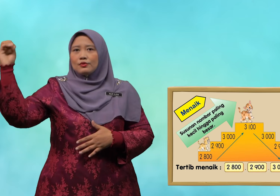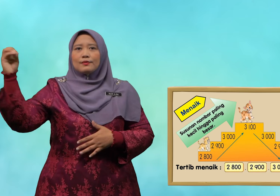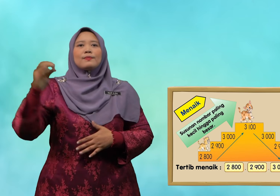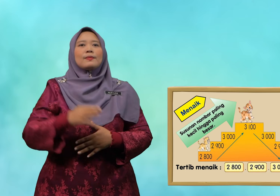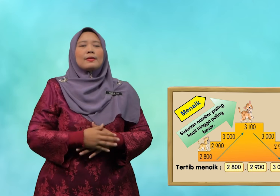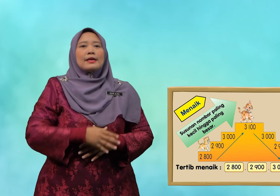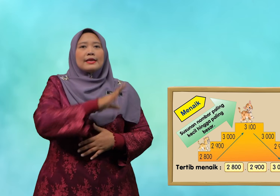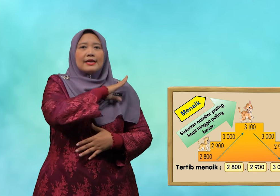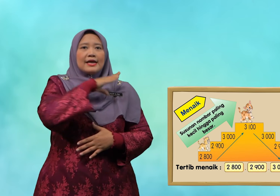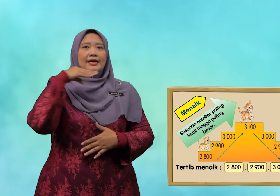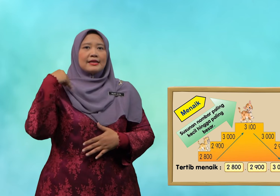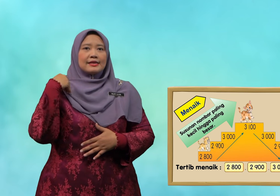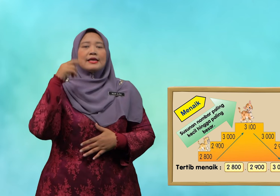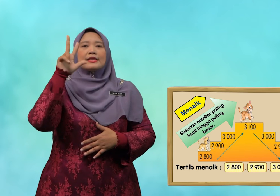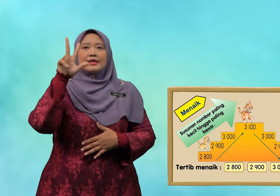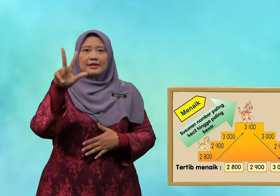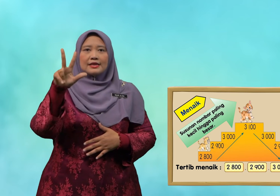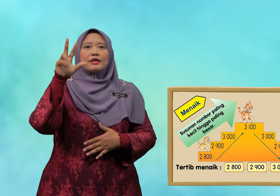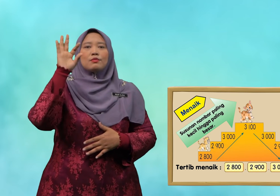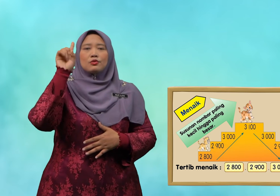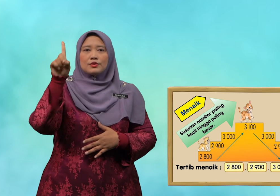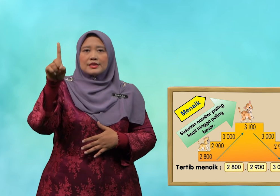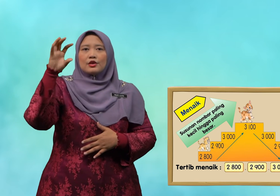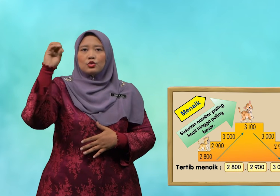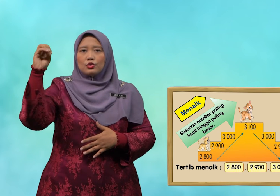dan 3,100